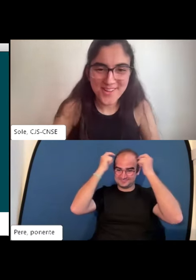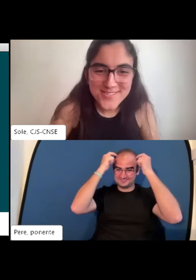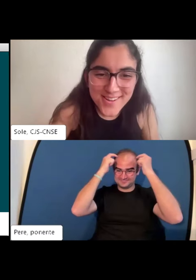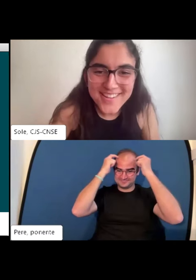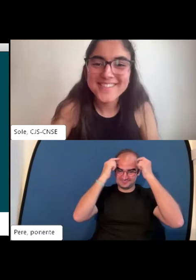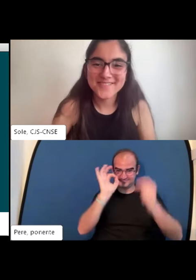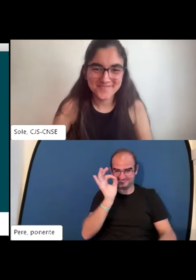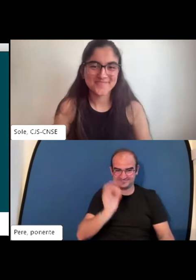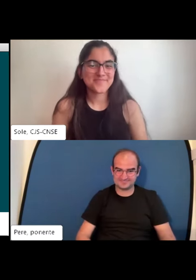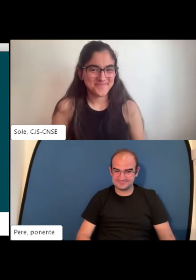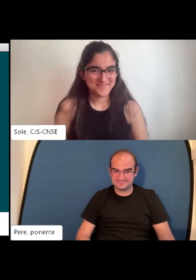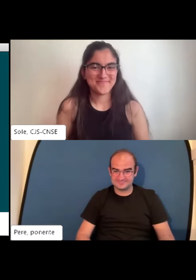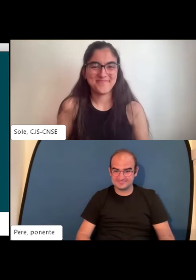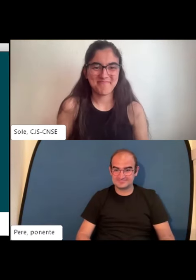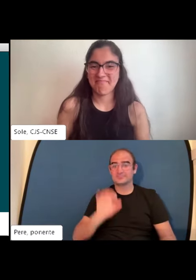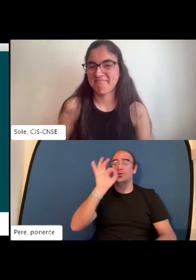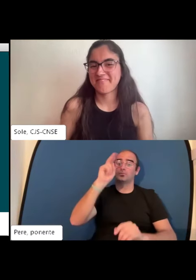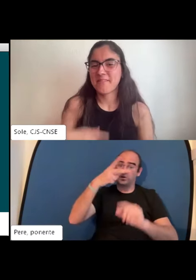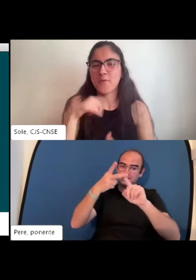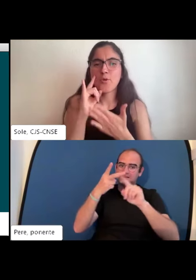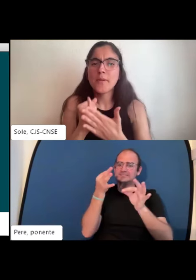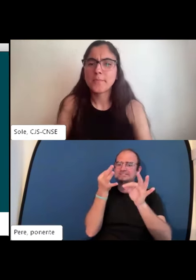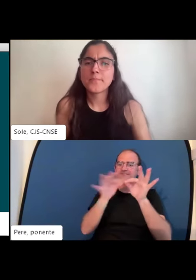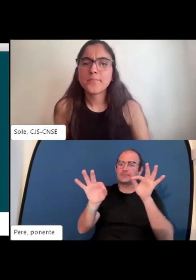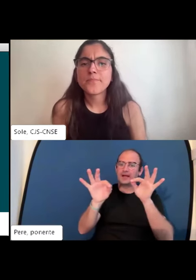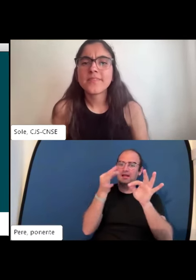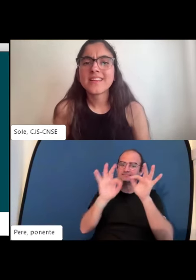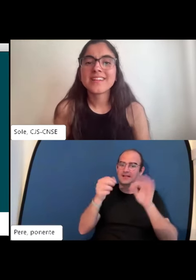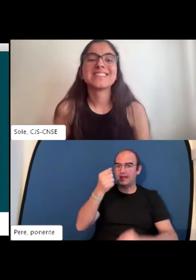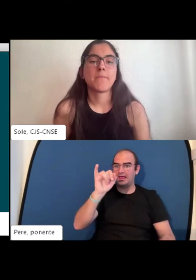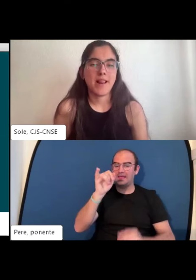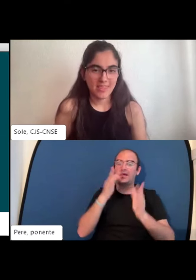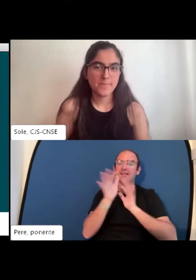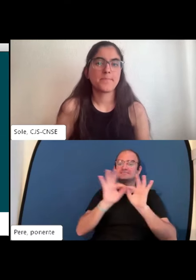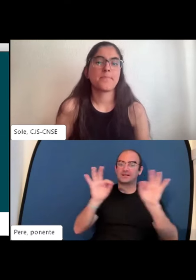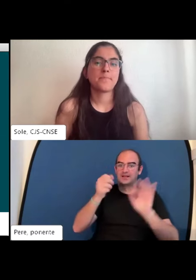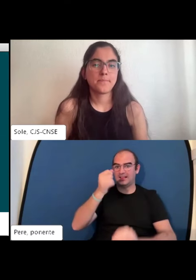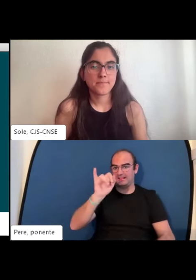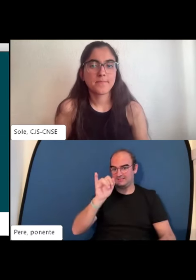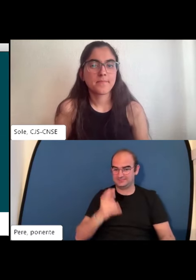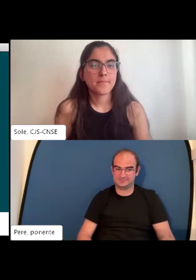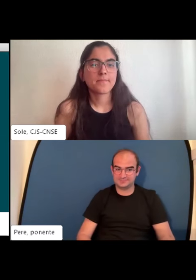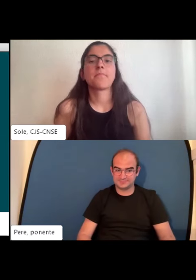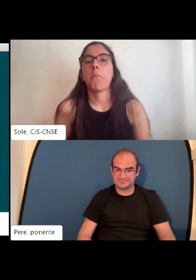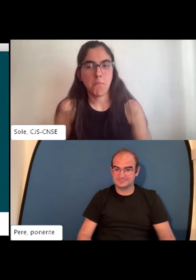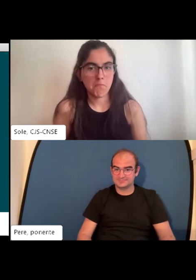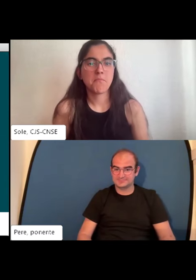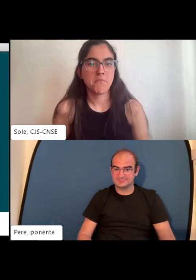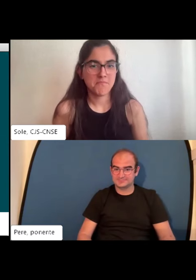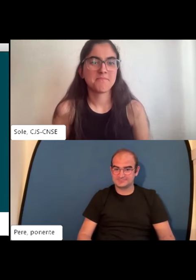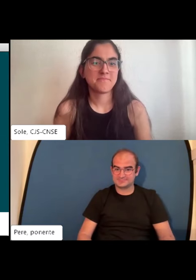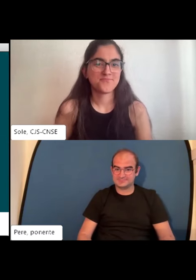gracias el del oso vale vale sí y si nos simple